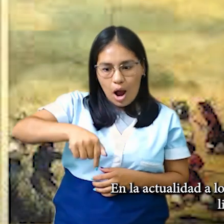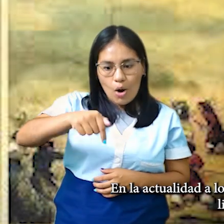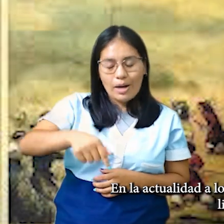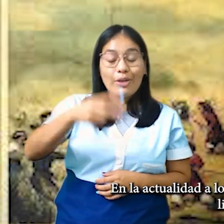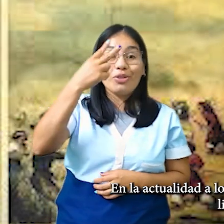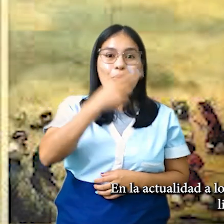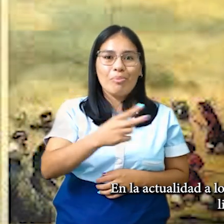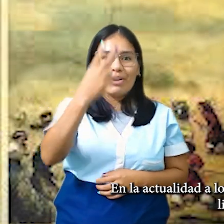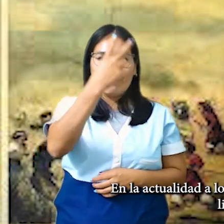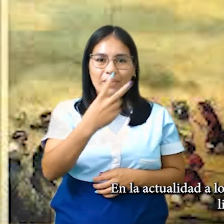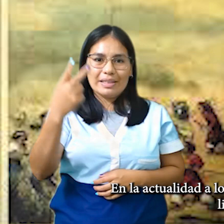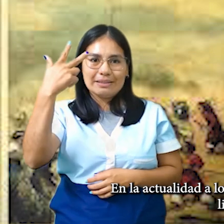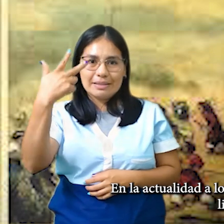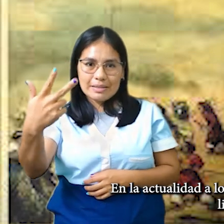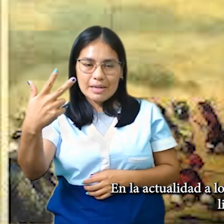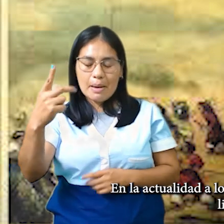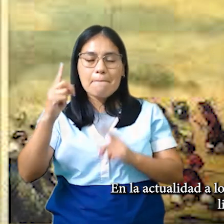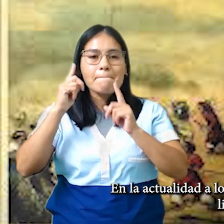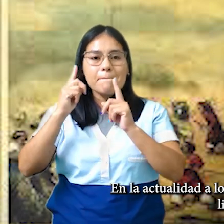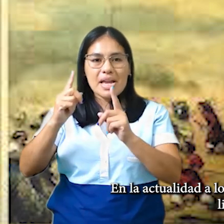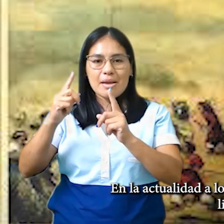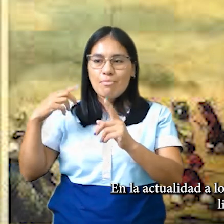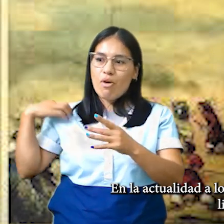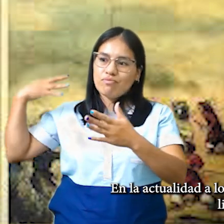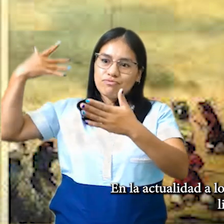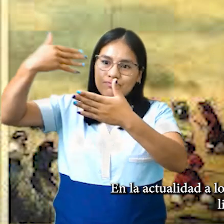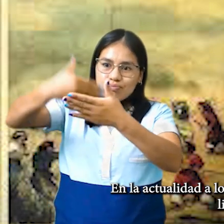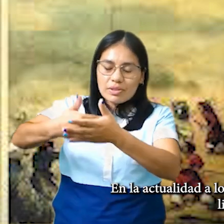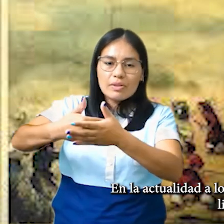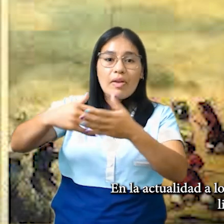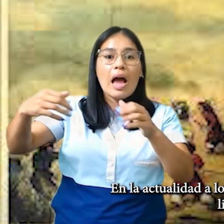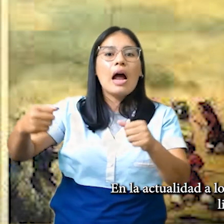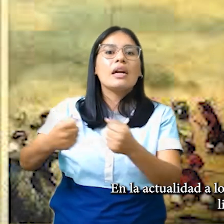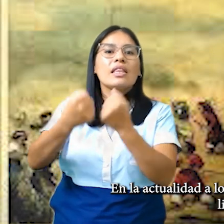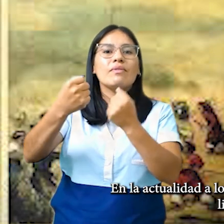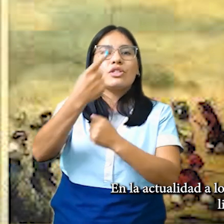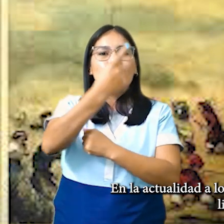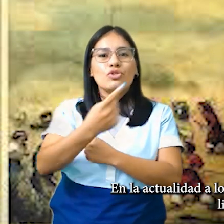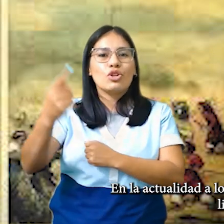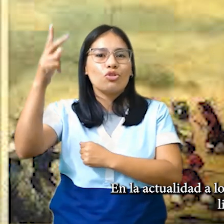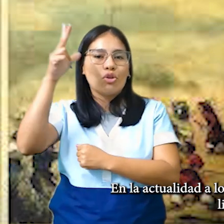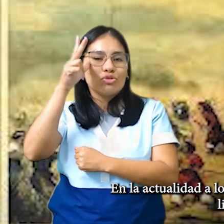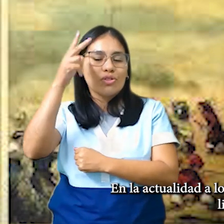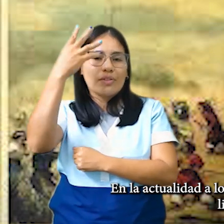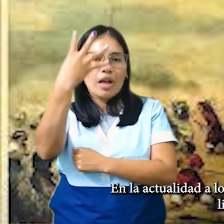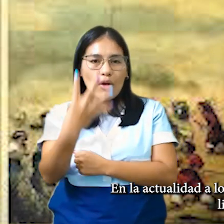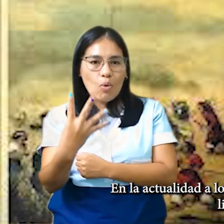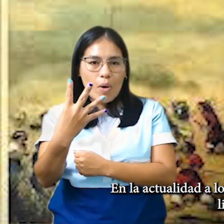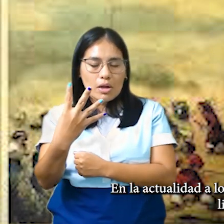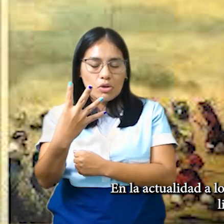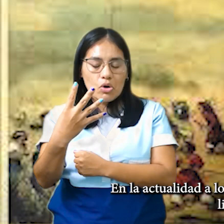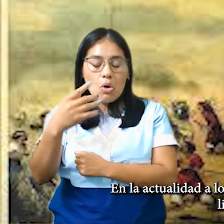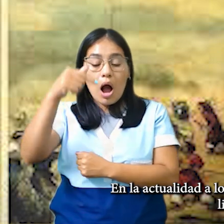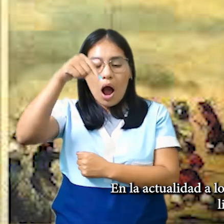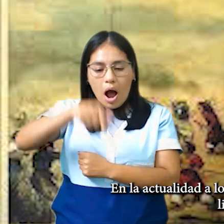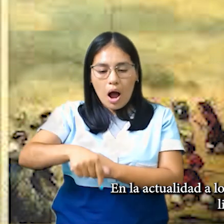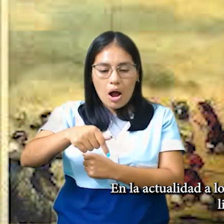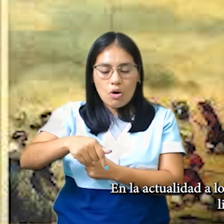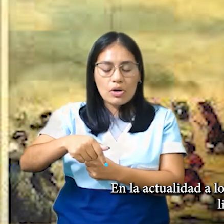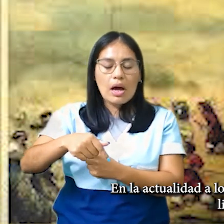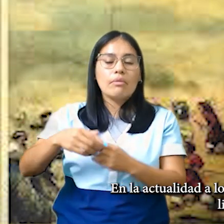En la actualidad, a los 184 años de la Batalla de Pago Largo,